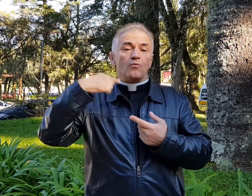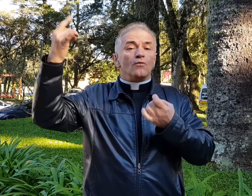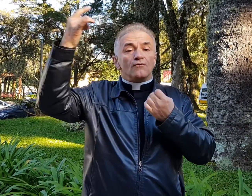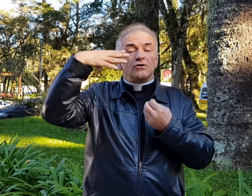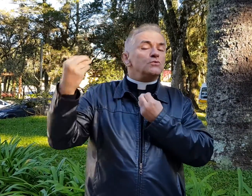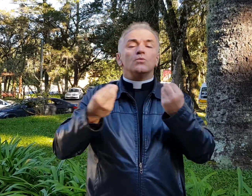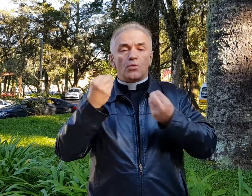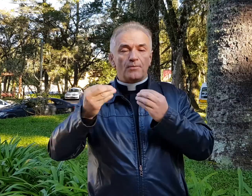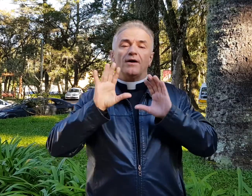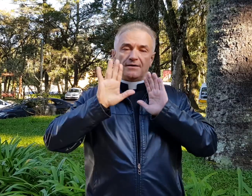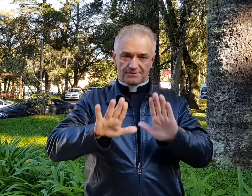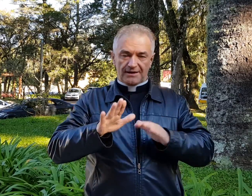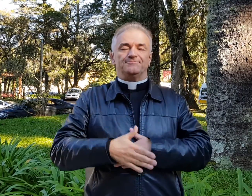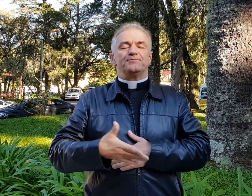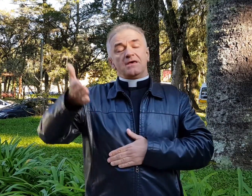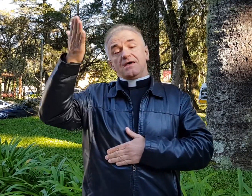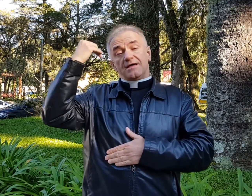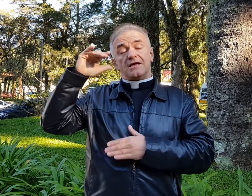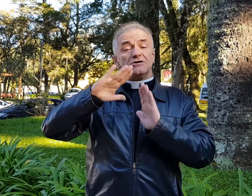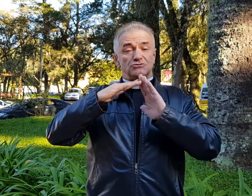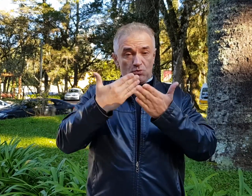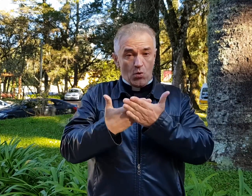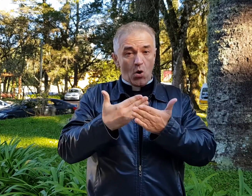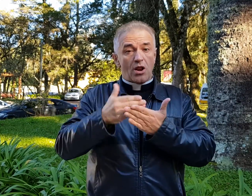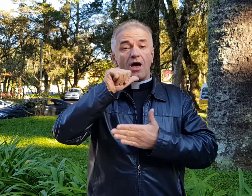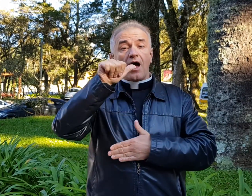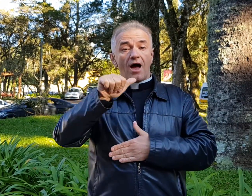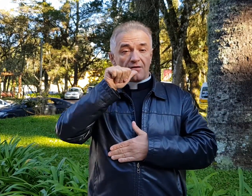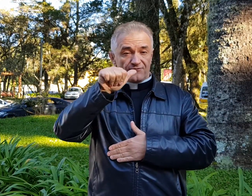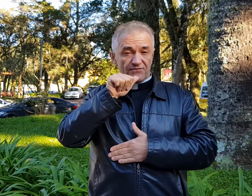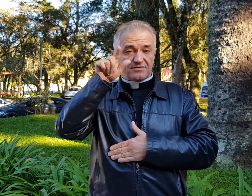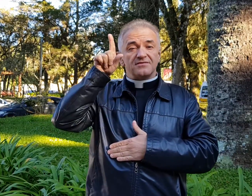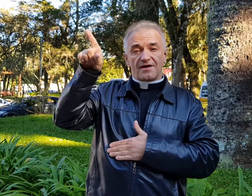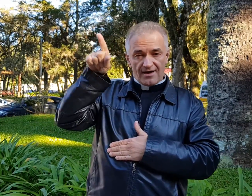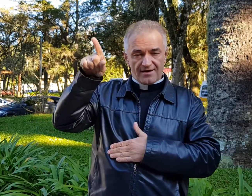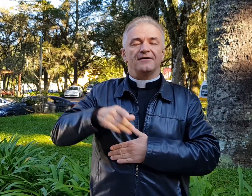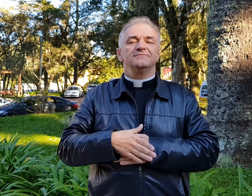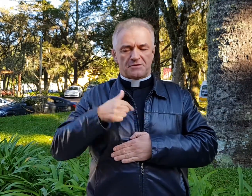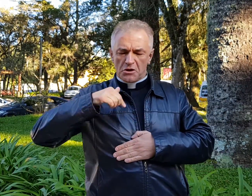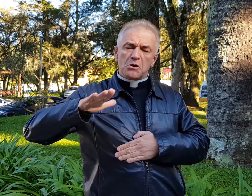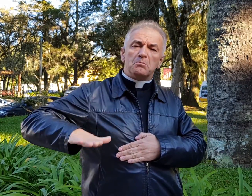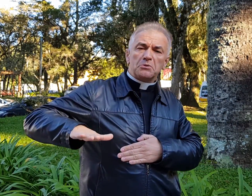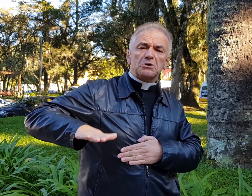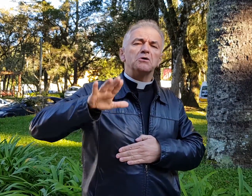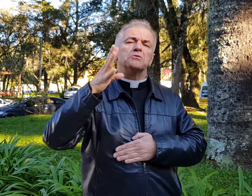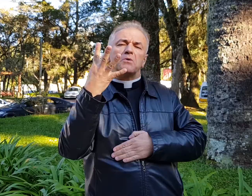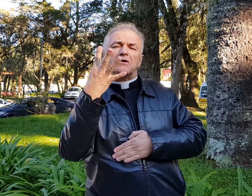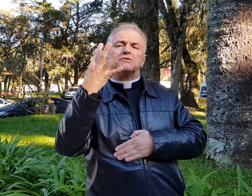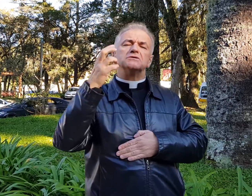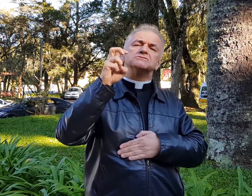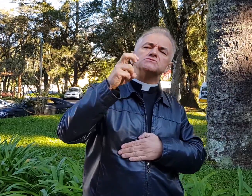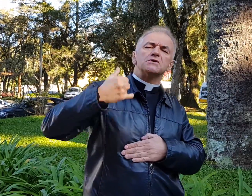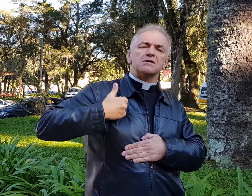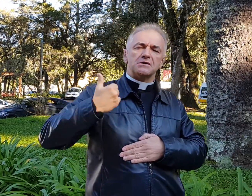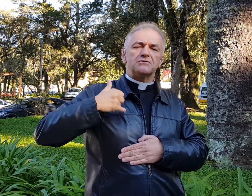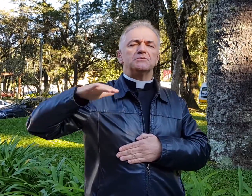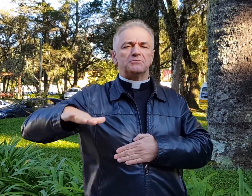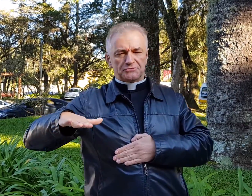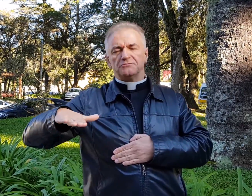E quando eu vou falar da minha vocação, Então, antes, quando eu estudava lá, quando eu era jovem, estudava na escola épica, desde criança, né? Desde